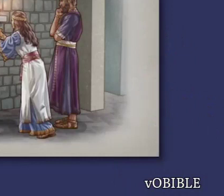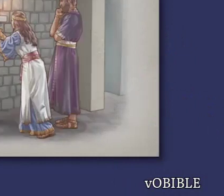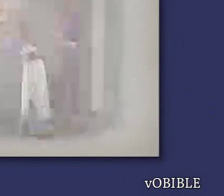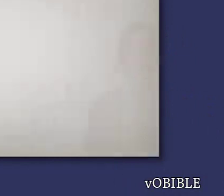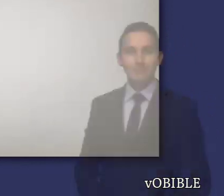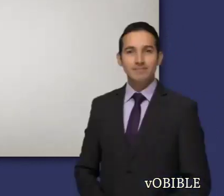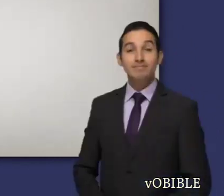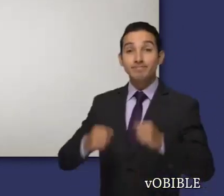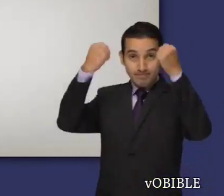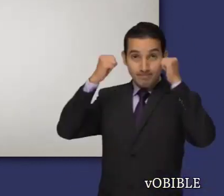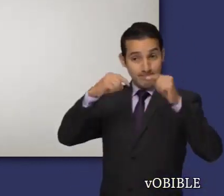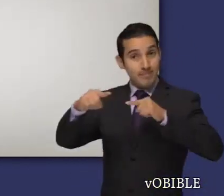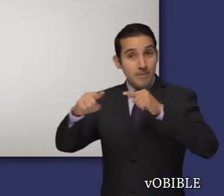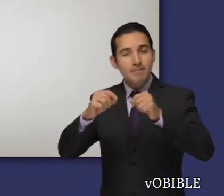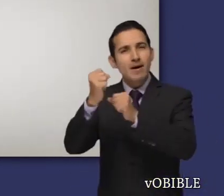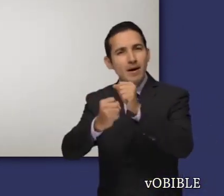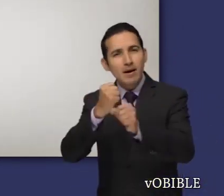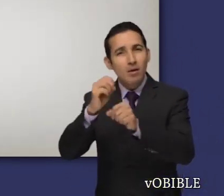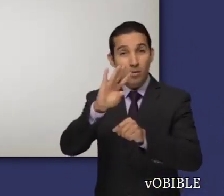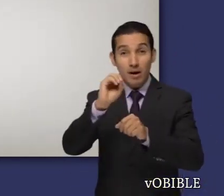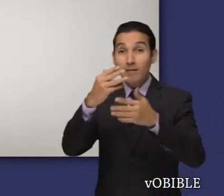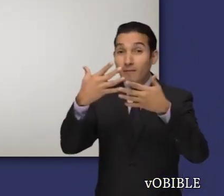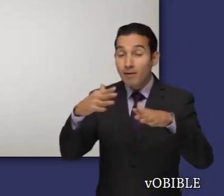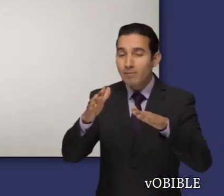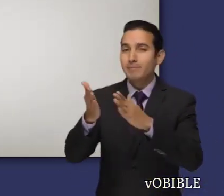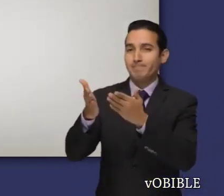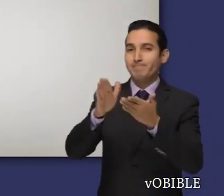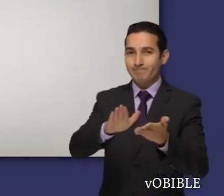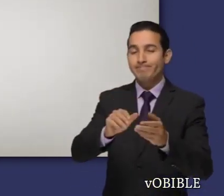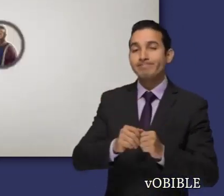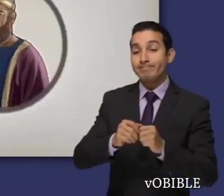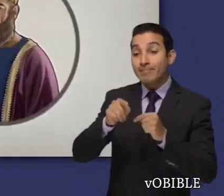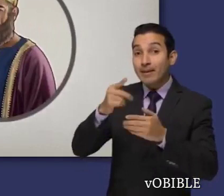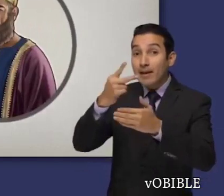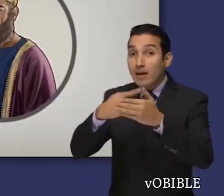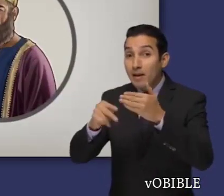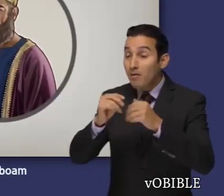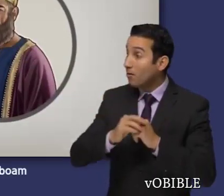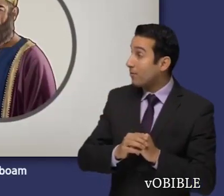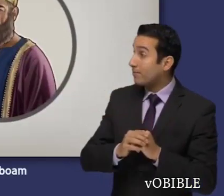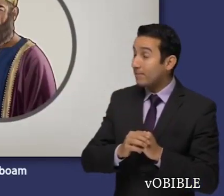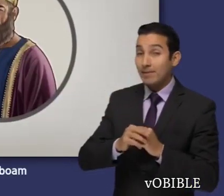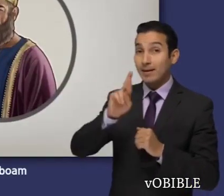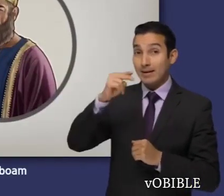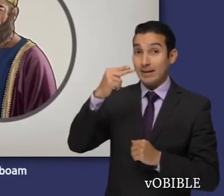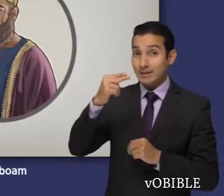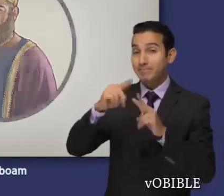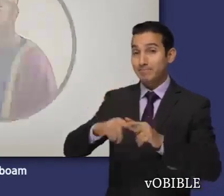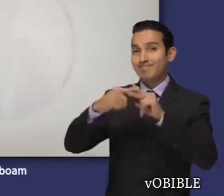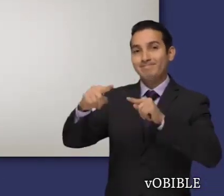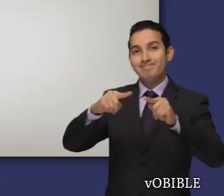Milcom. Después de cuarenta años en el trono, Salomón muere, y su hijo Rehoboam ocupa su lugar.